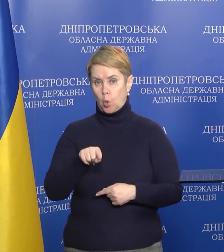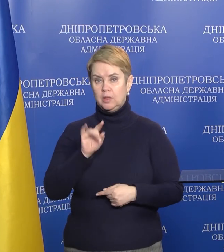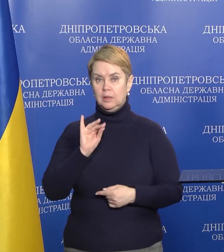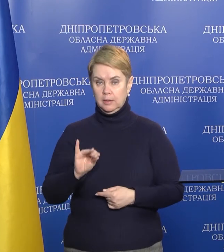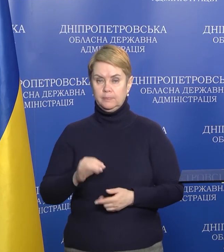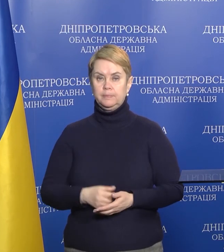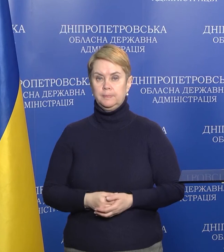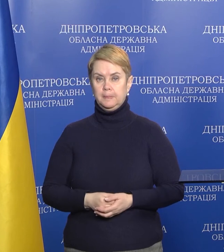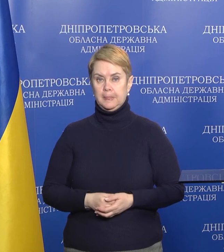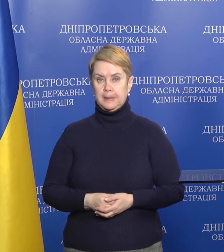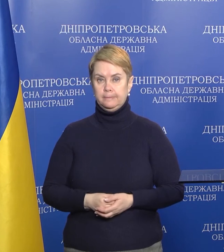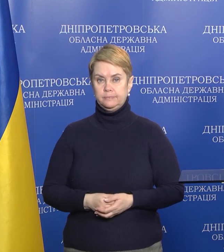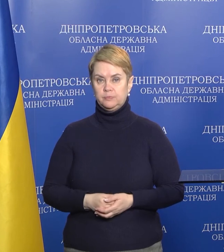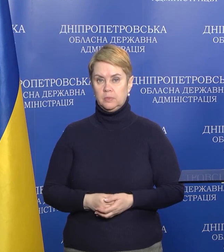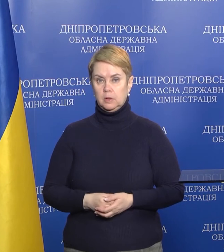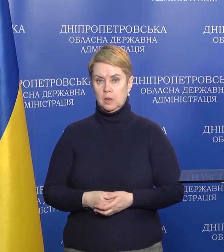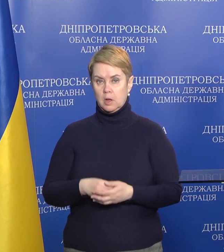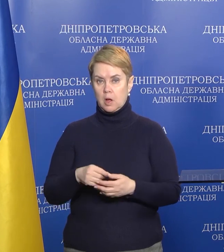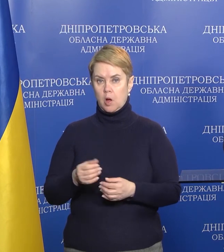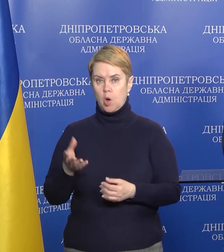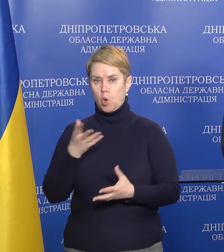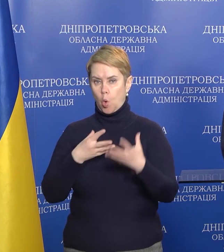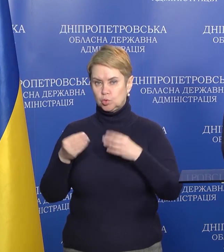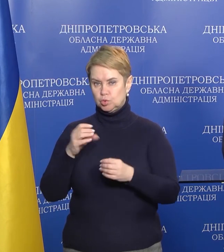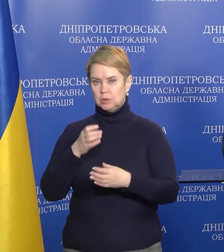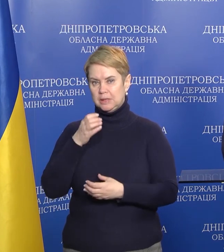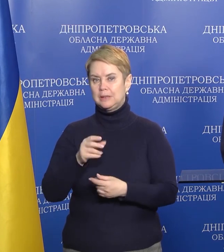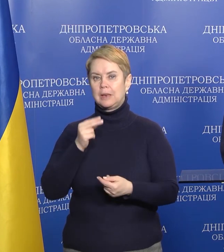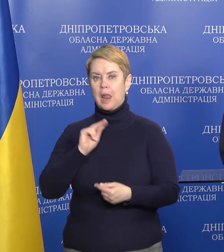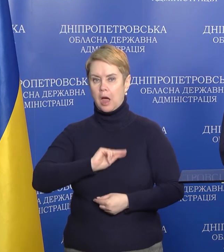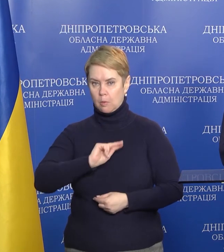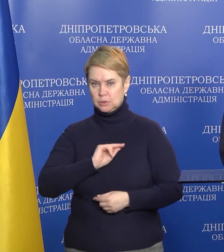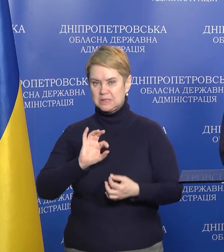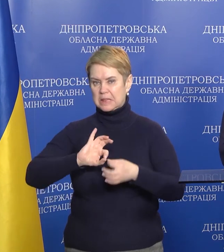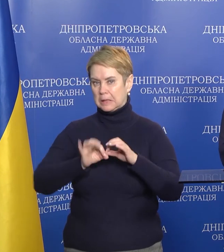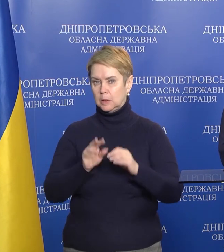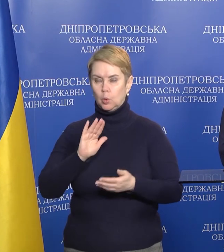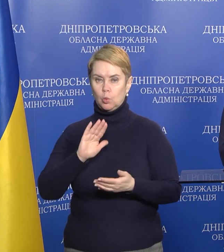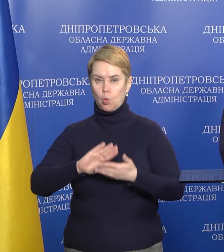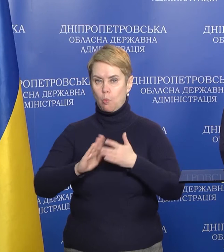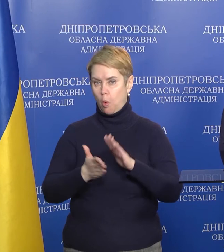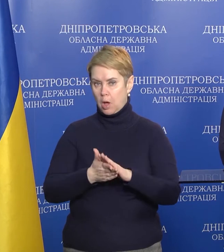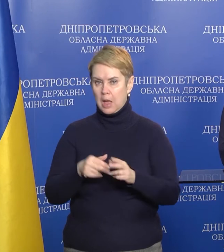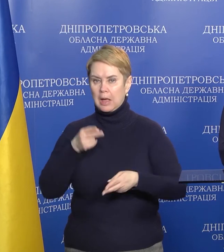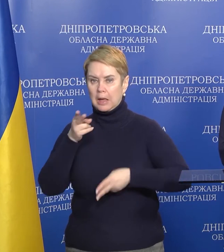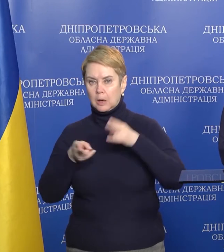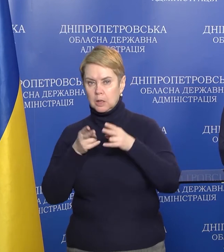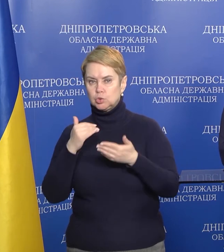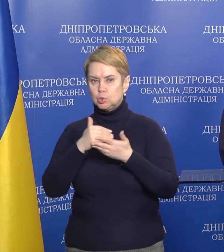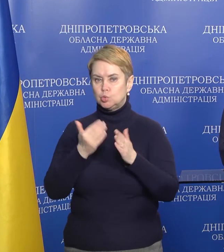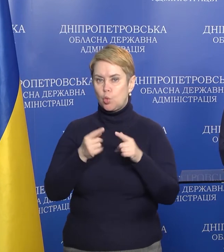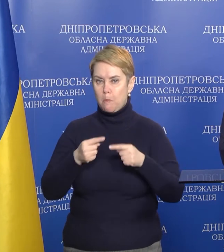розчини для роботи в наших складних умовах, і хірургічні